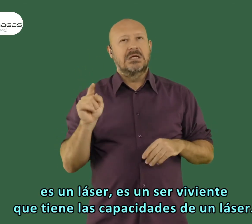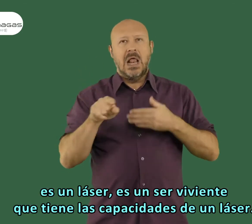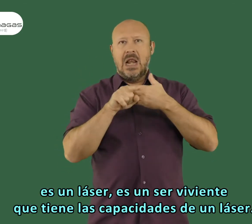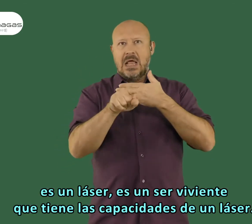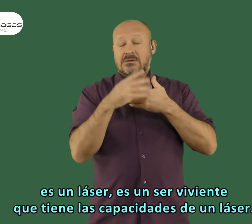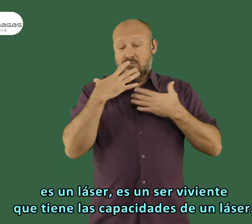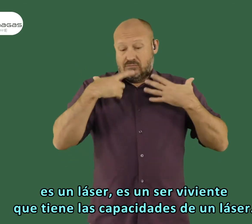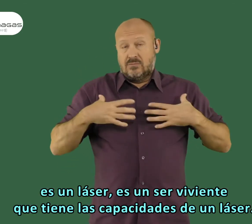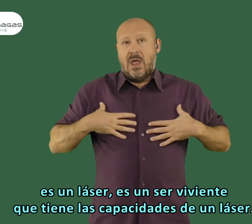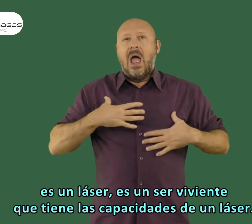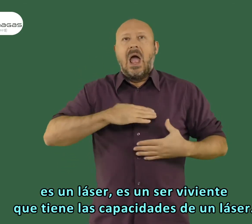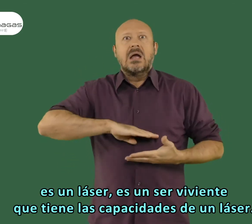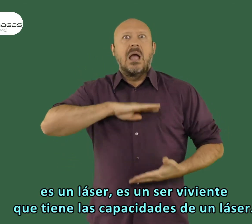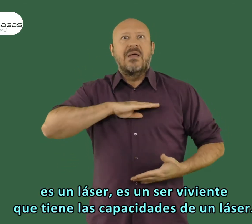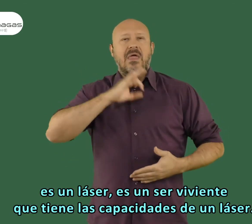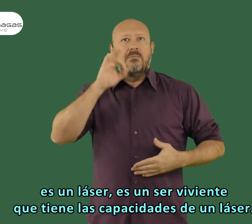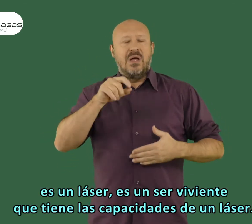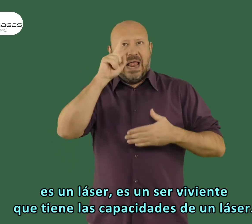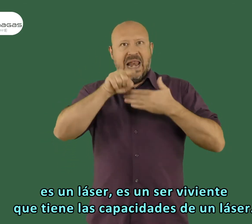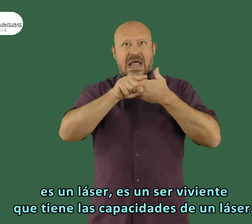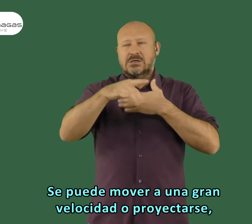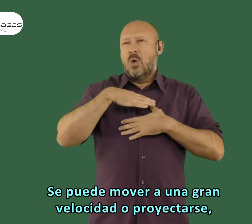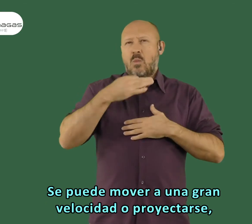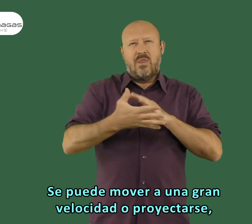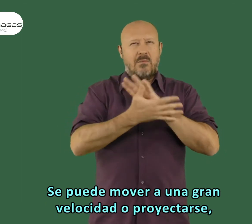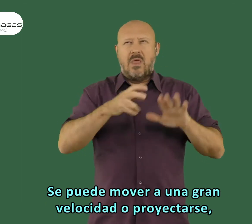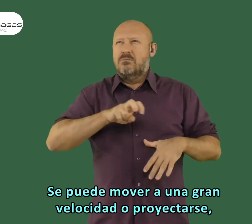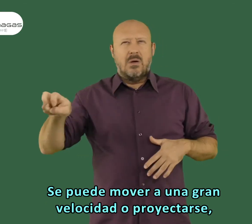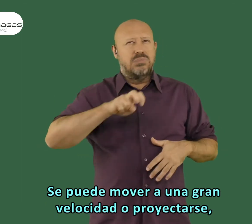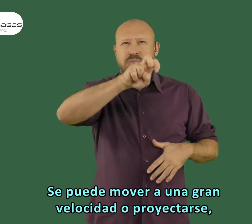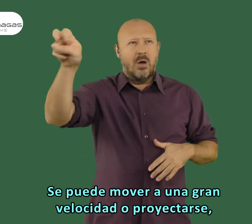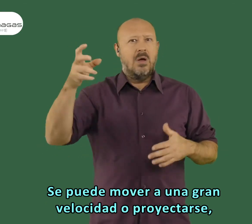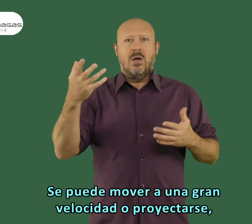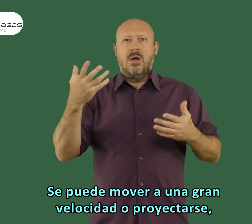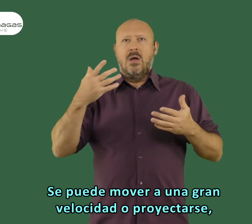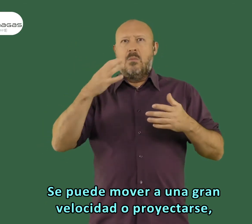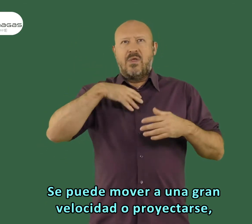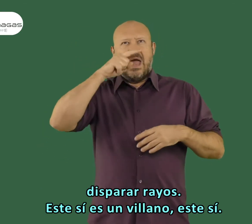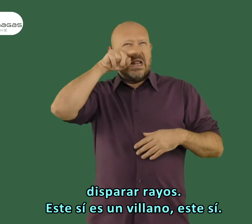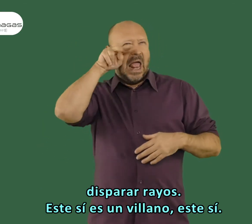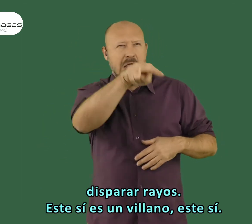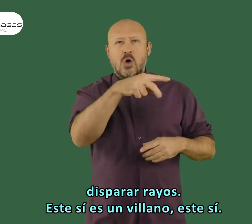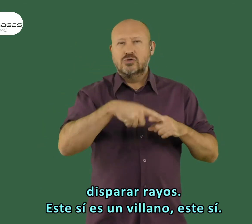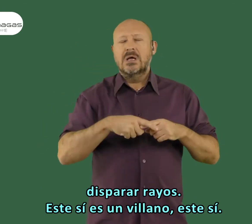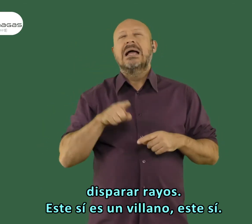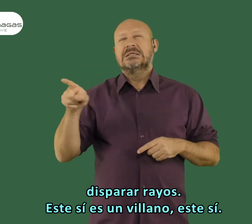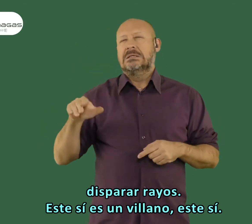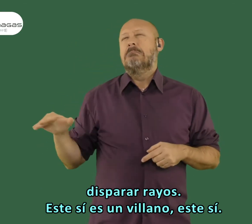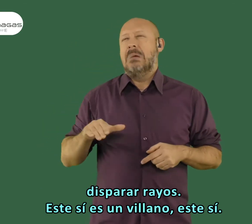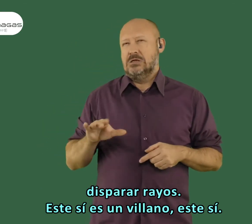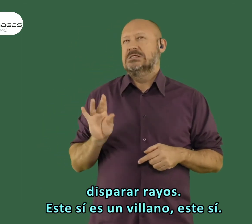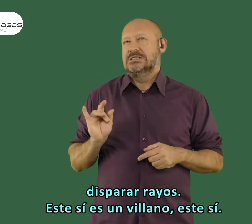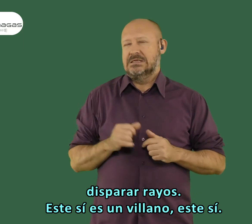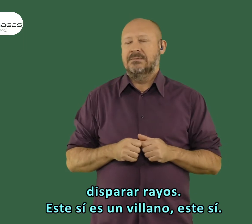un láser, que es un ser viviente que tiene las capacidades de un láser, se puede mover a una gran velocidad, proyectarse, disparar rayos.